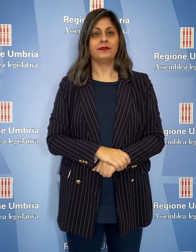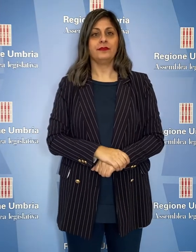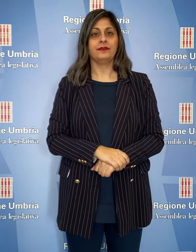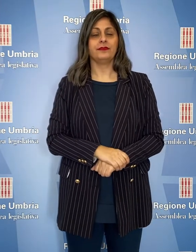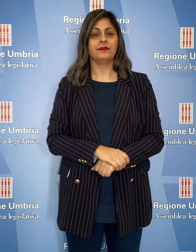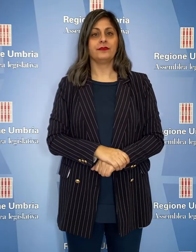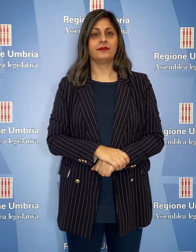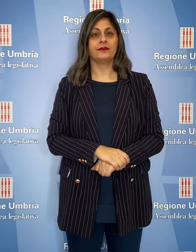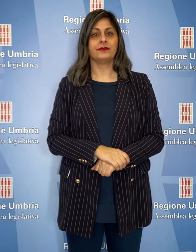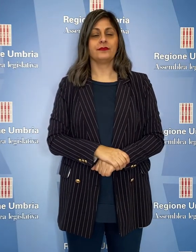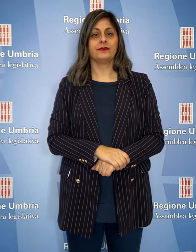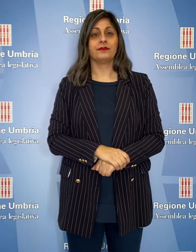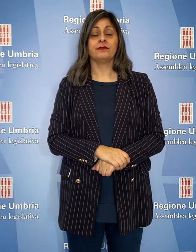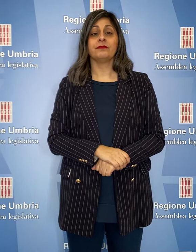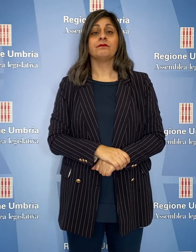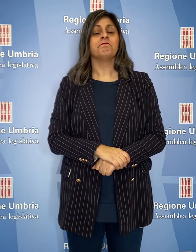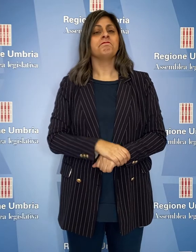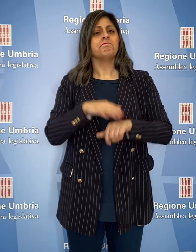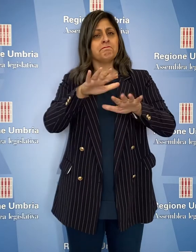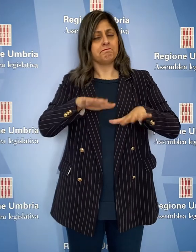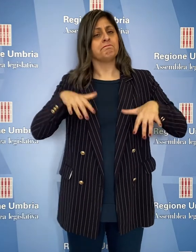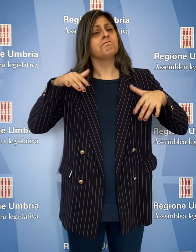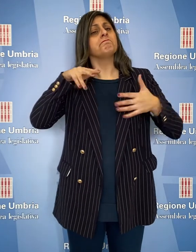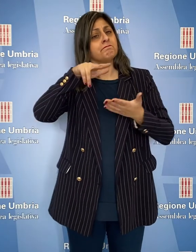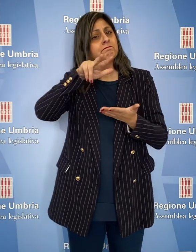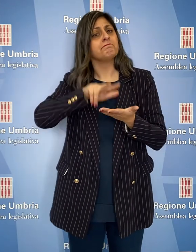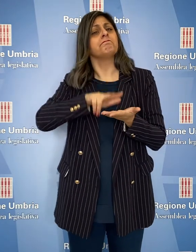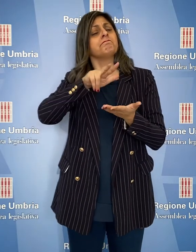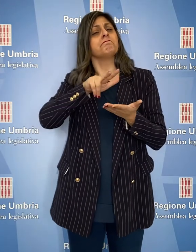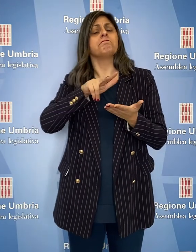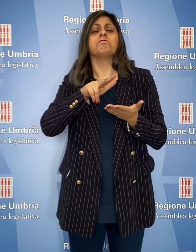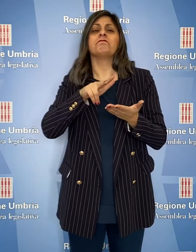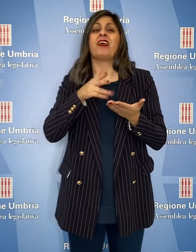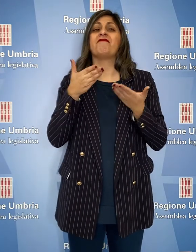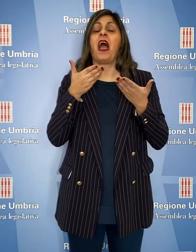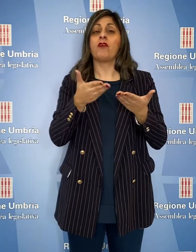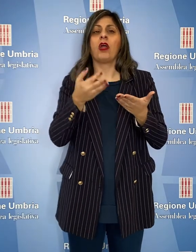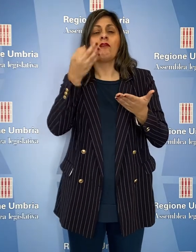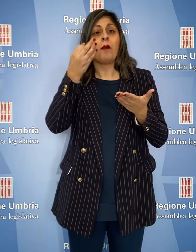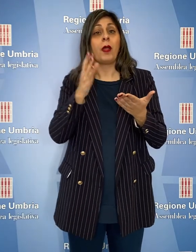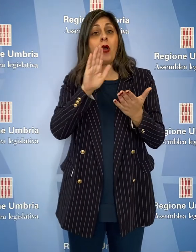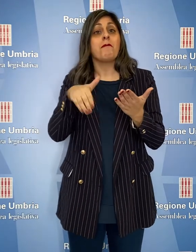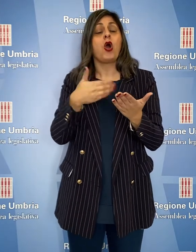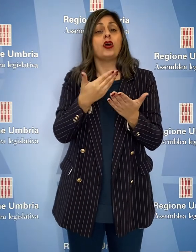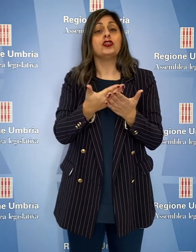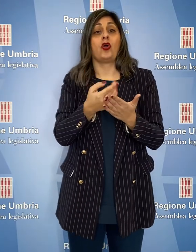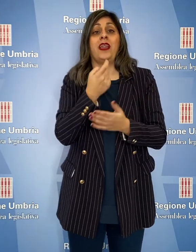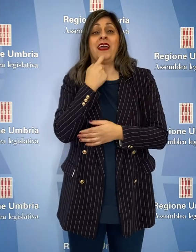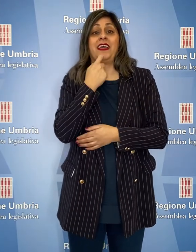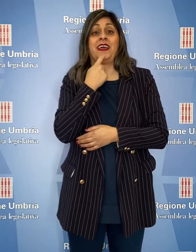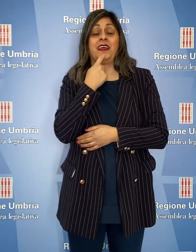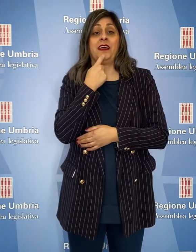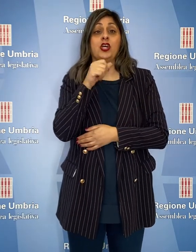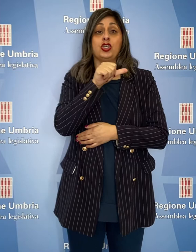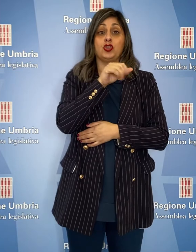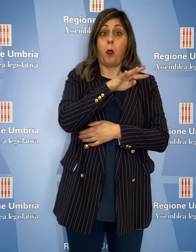commissione. Parere favorevole dell'Aula per la mozione di iniziativa dei